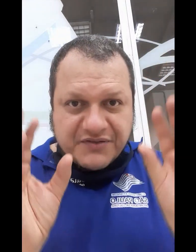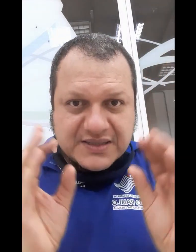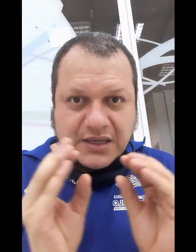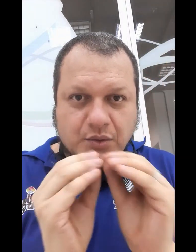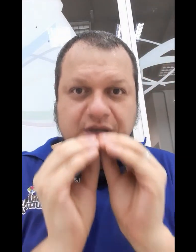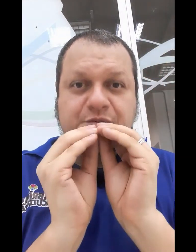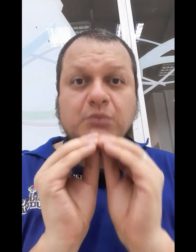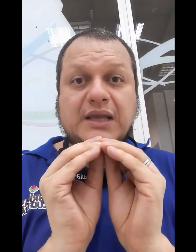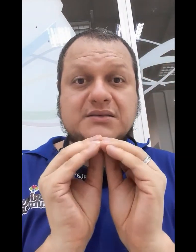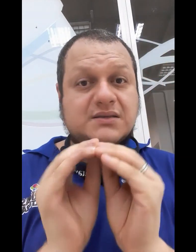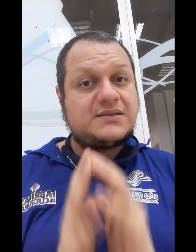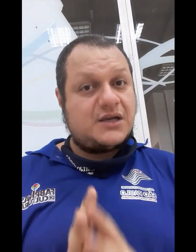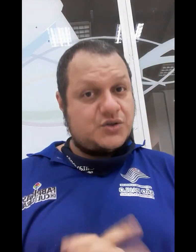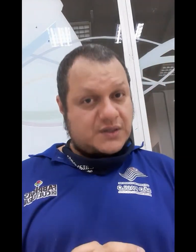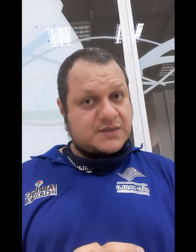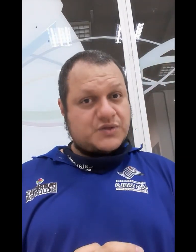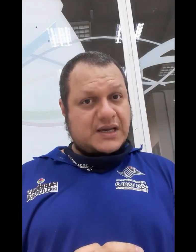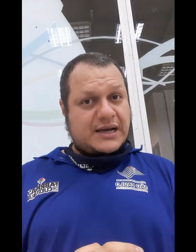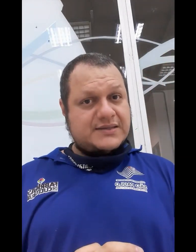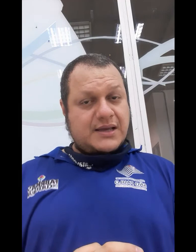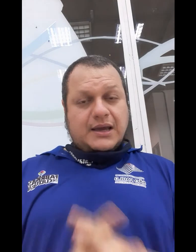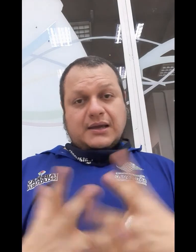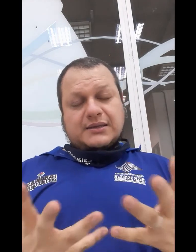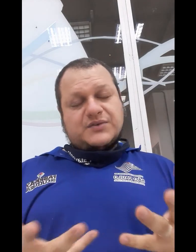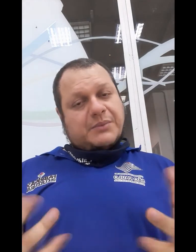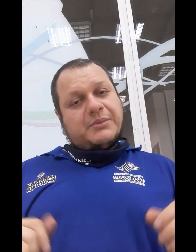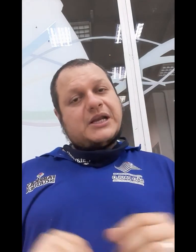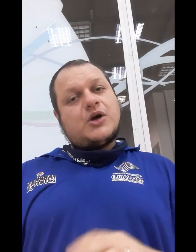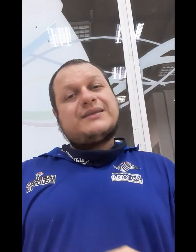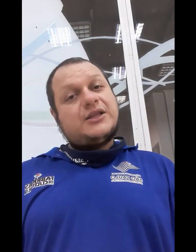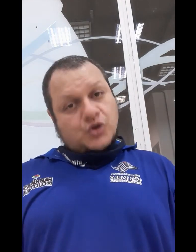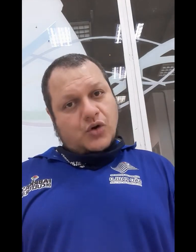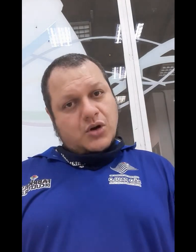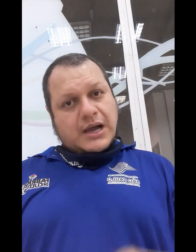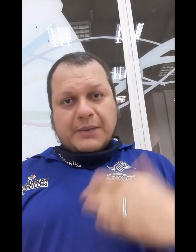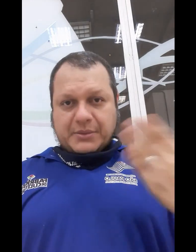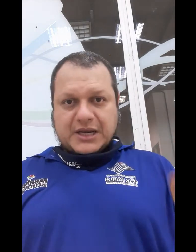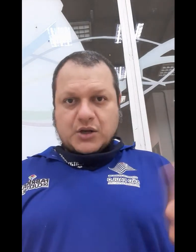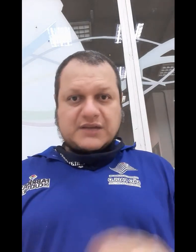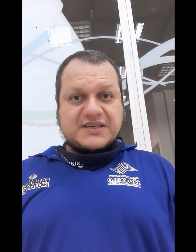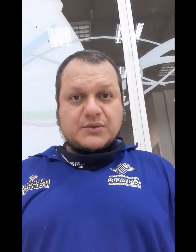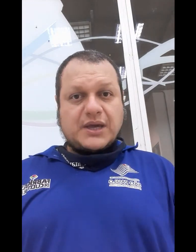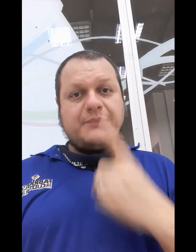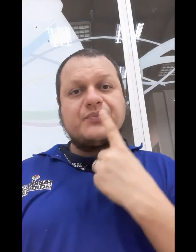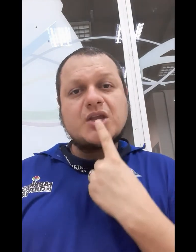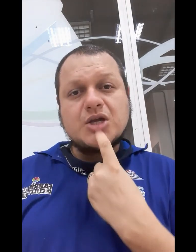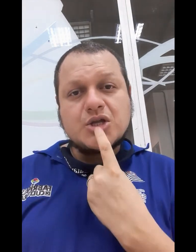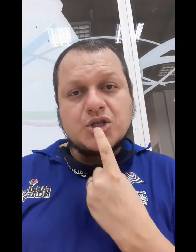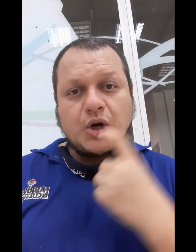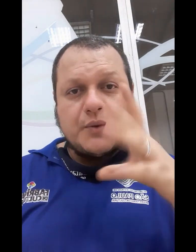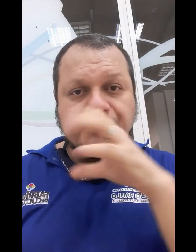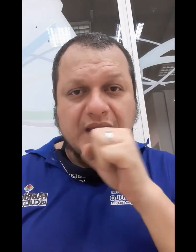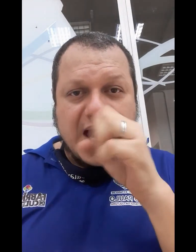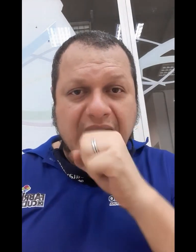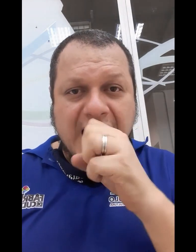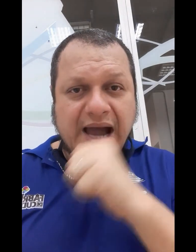fazer correspondência a essas sete notas musicais. Então, se a primeira nota é do, a primeira nota vai ser o quê? Do, ré,